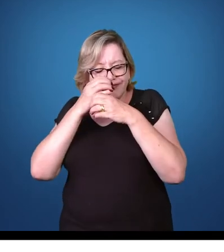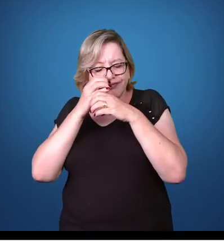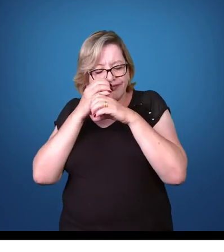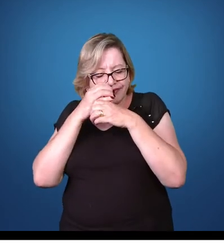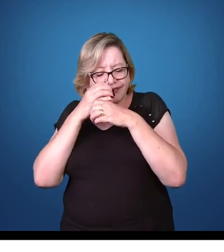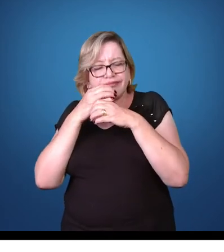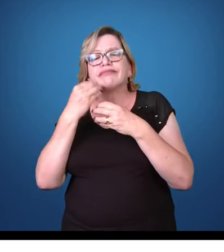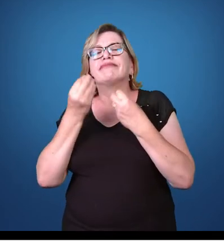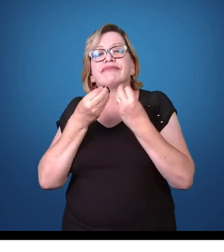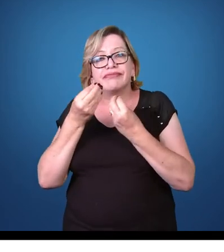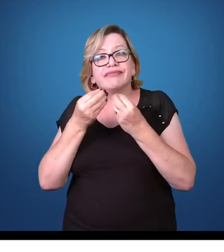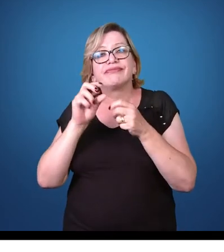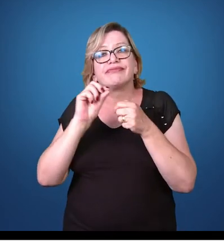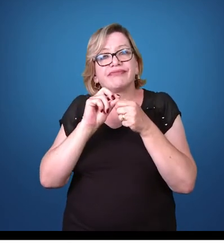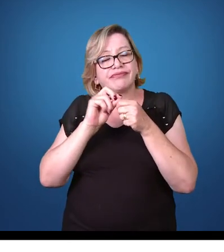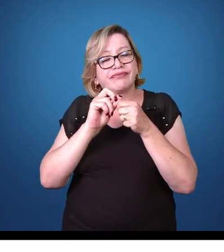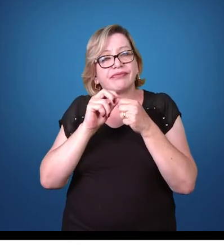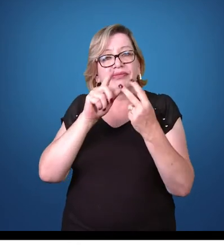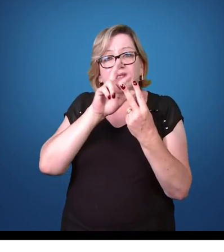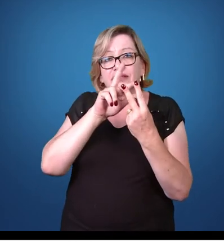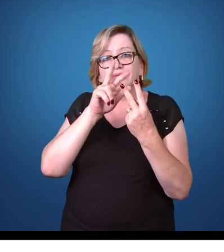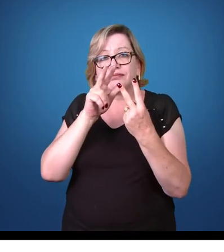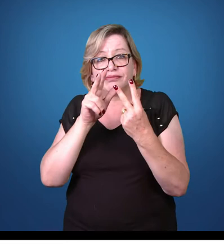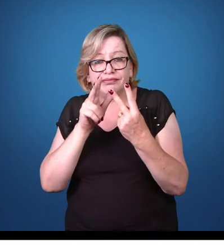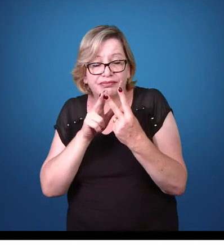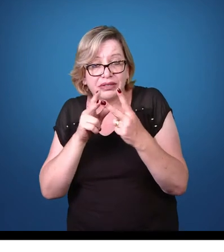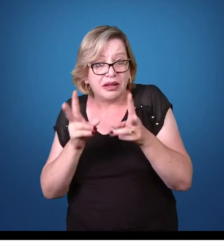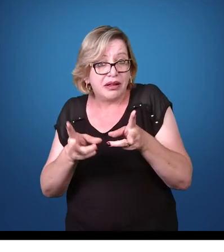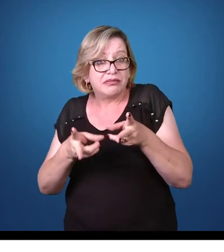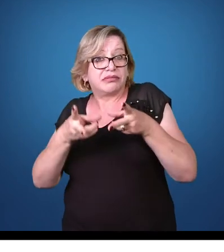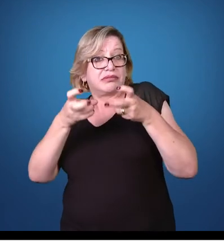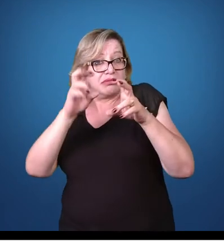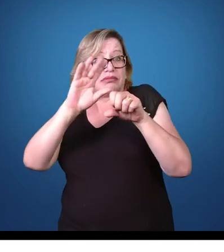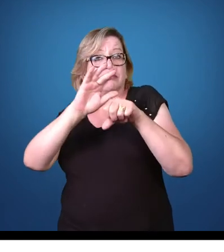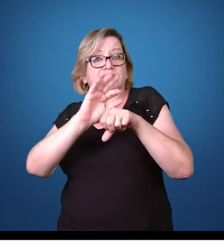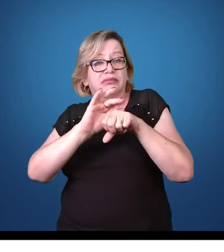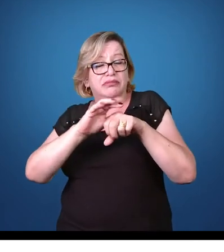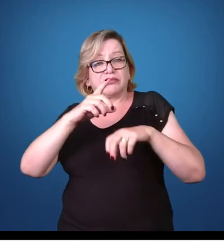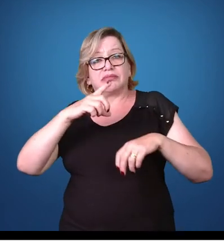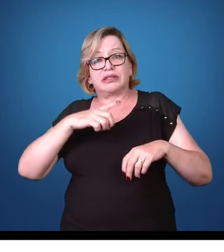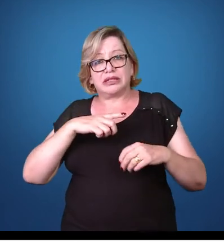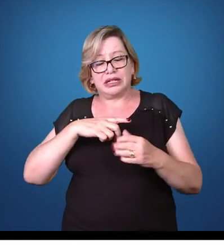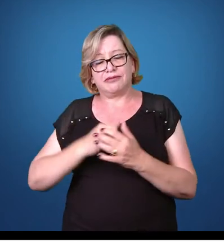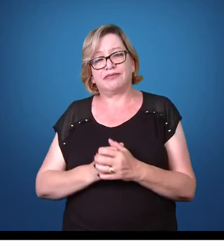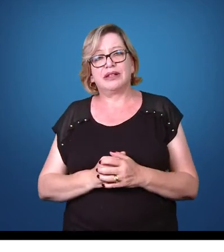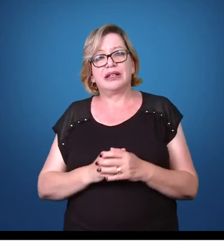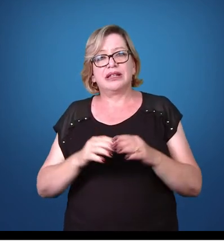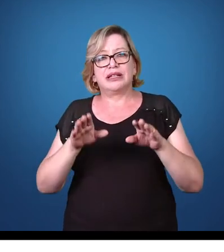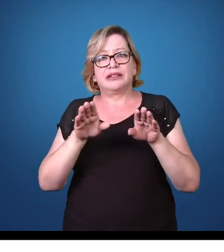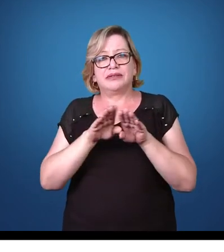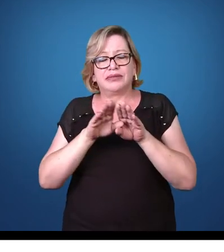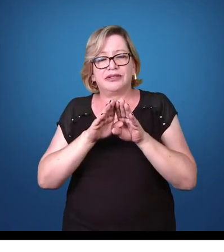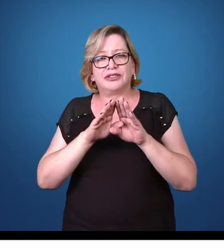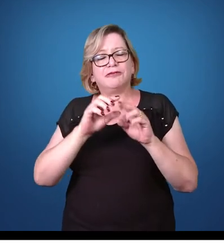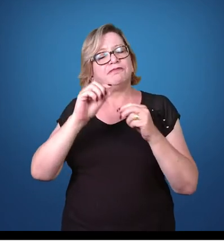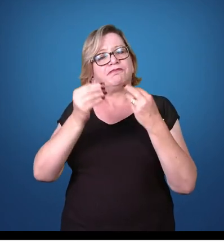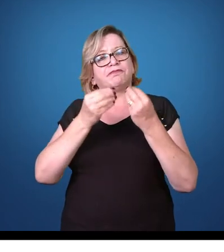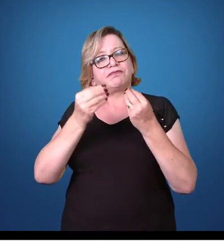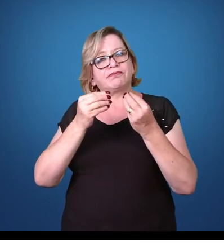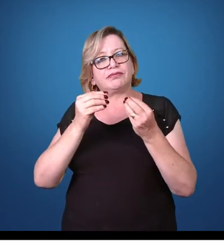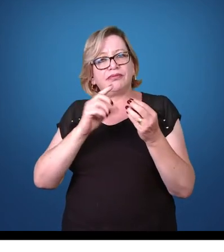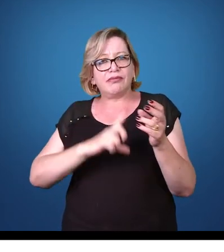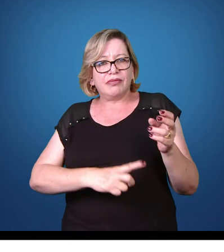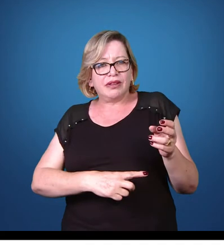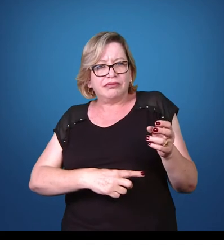formas, tem como se diagnosticar a Giardia. Uma outra forma é uma punção, é uma